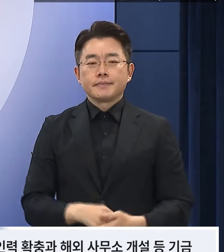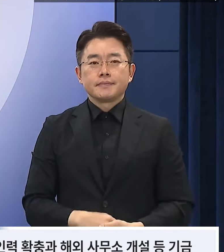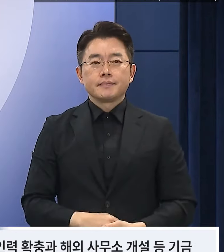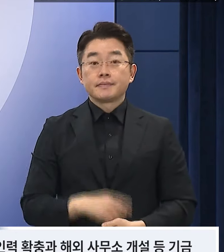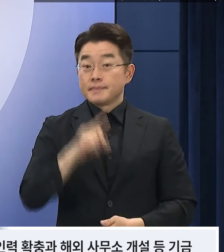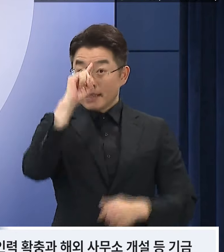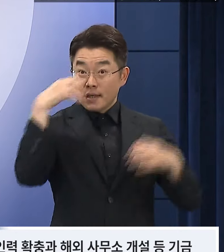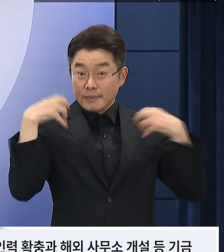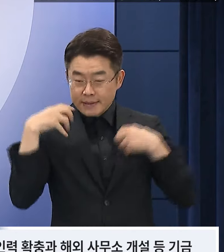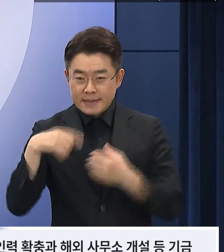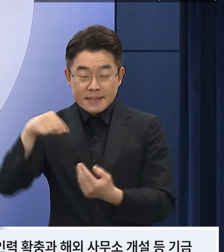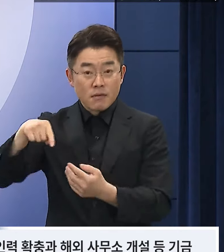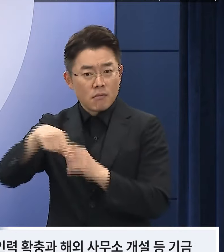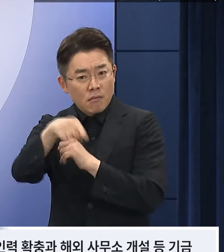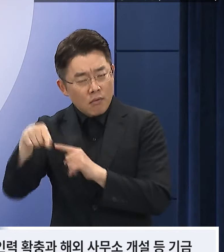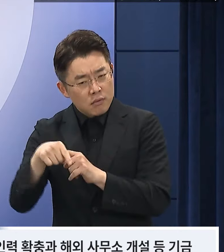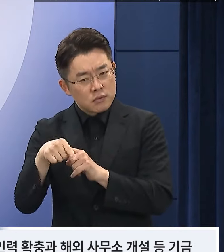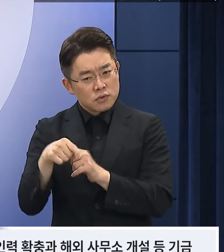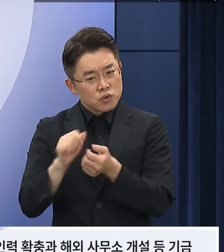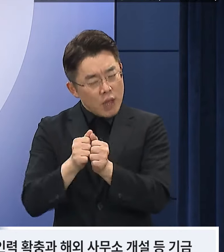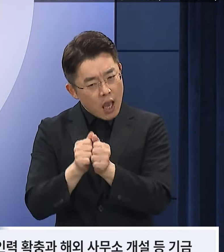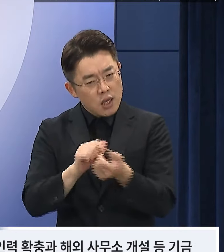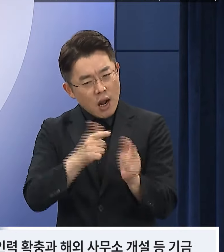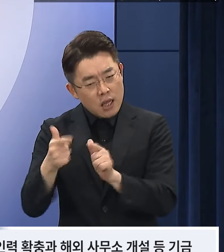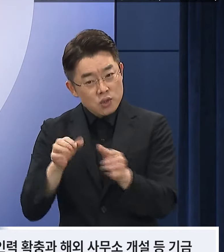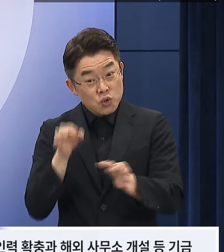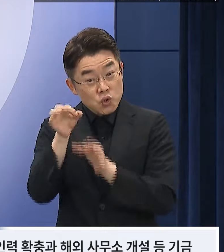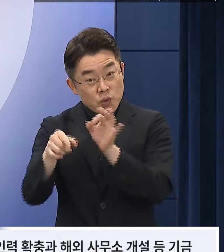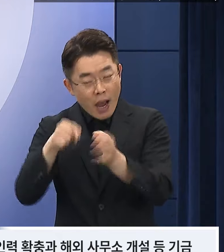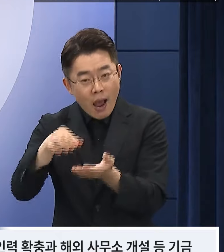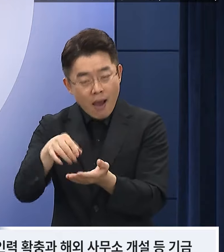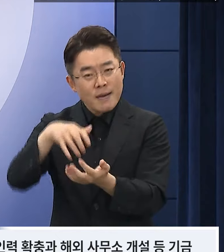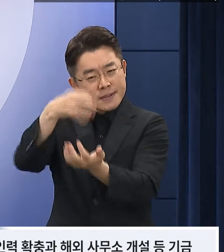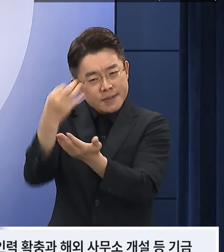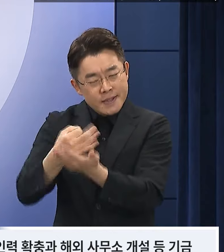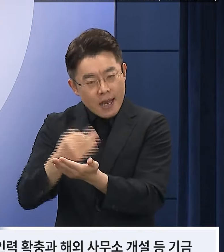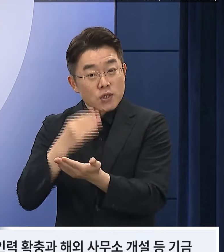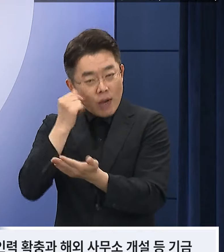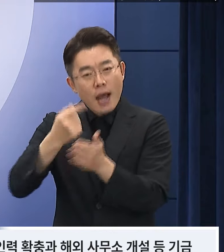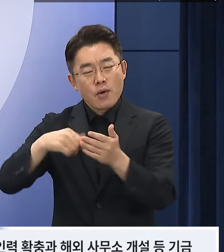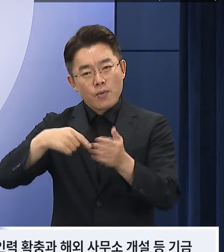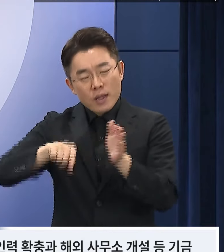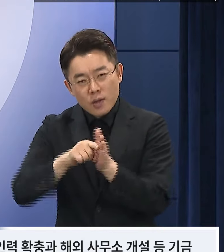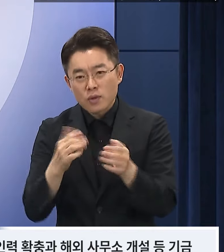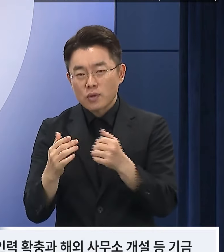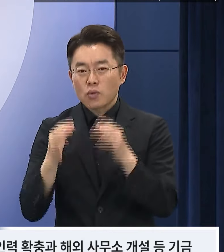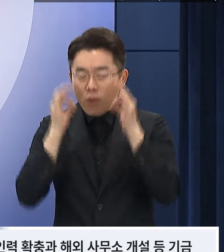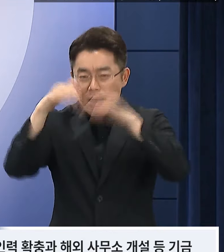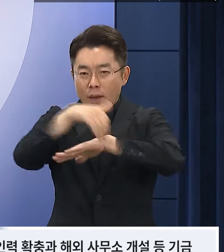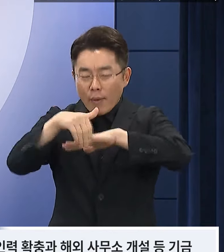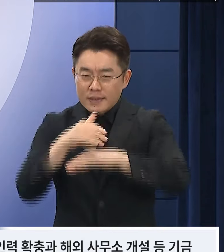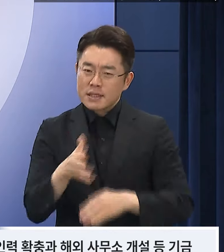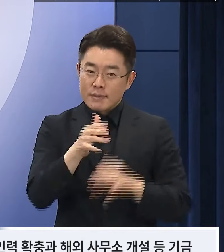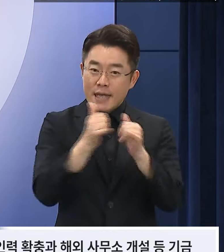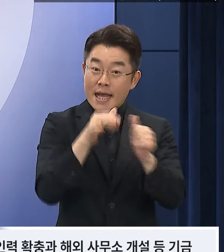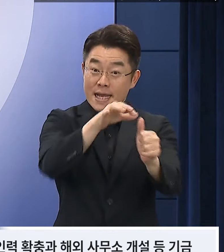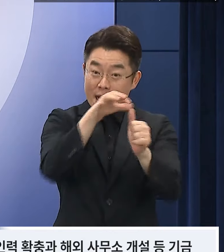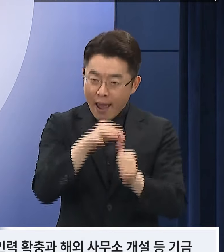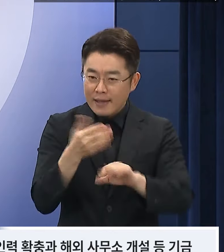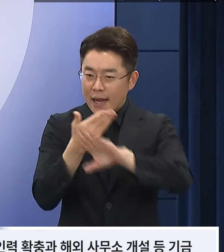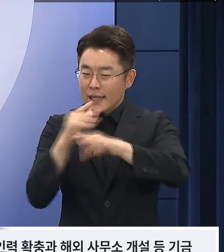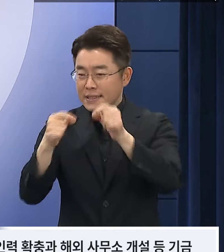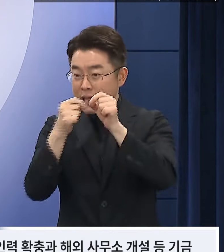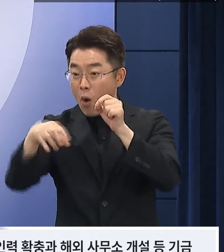정부는 수익률이 높은 자산비중을 확대하고 전문인력 확충과 해외사무소 개설 등